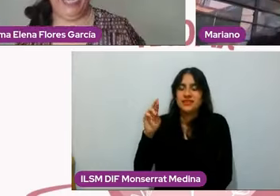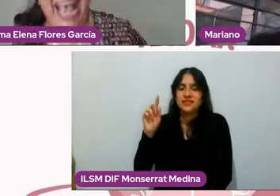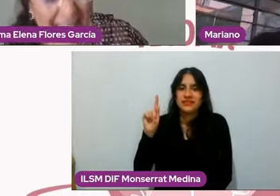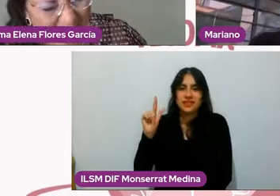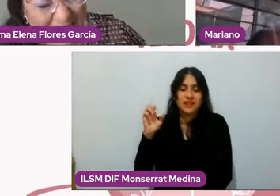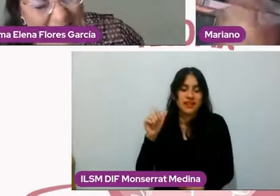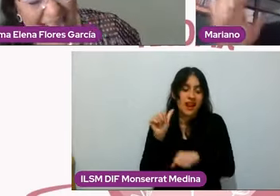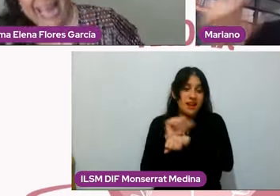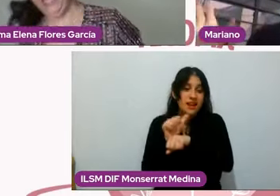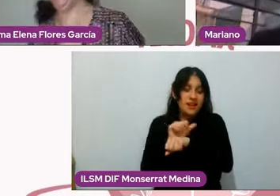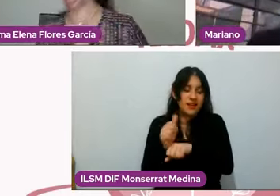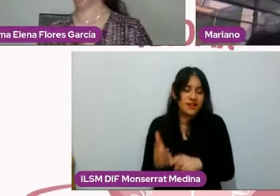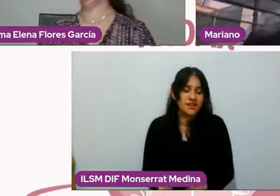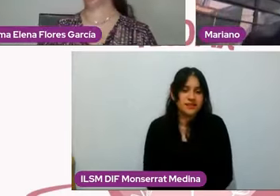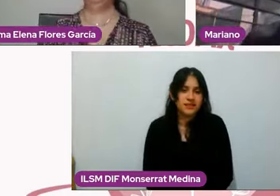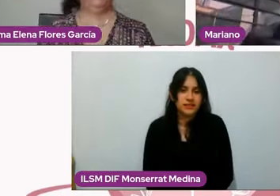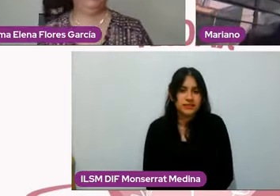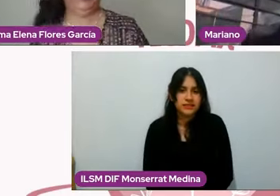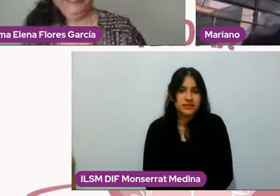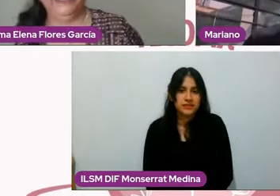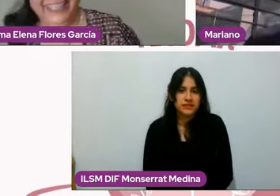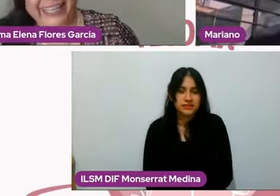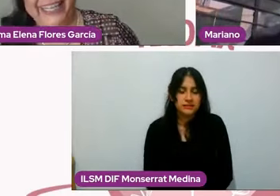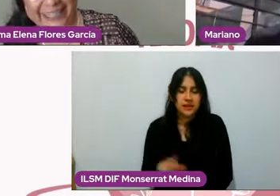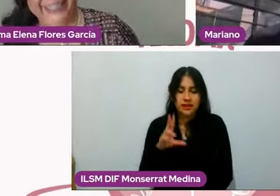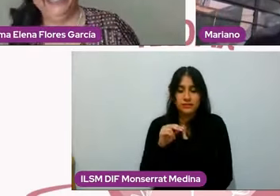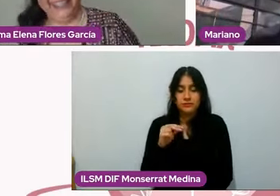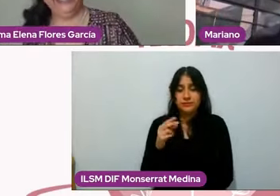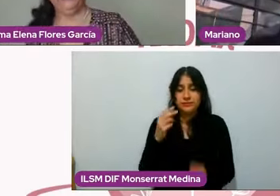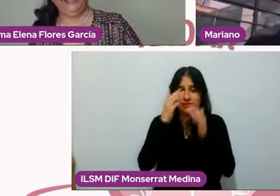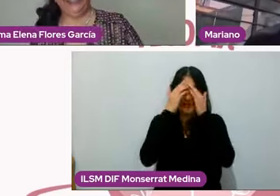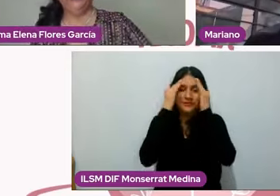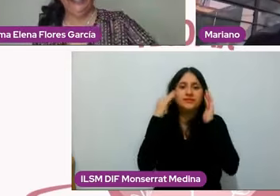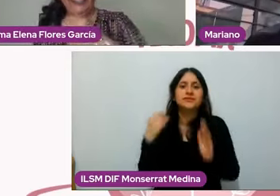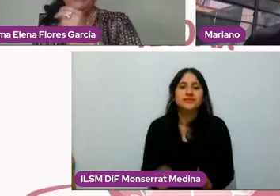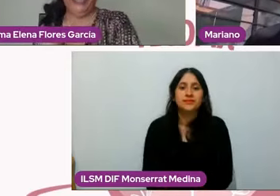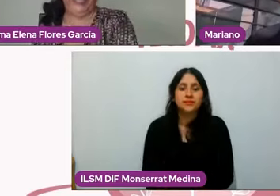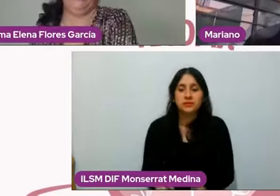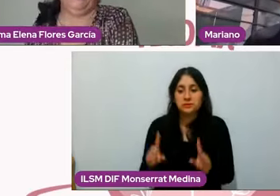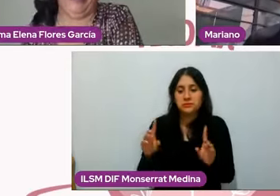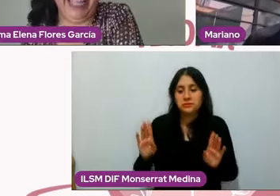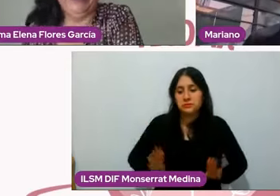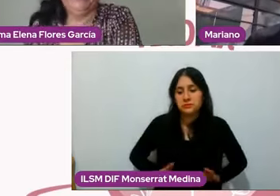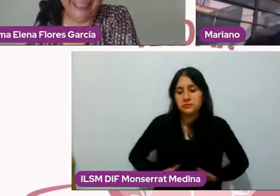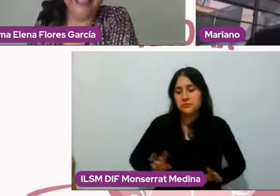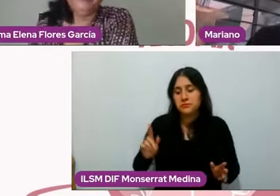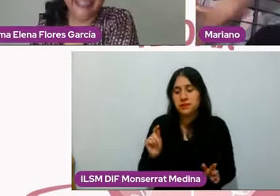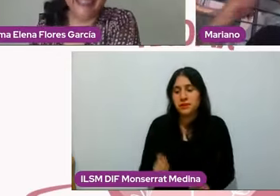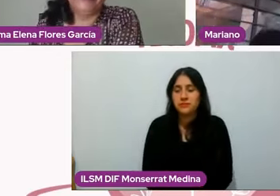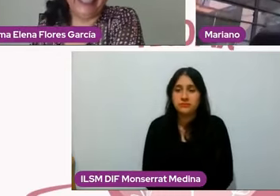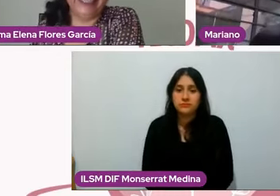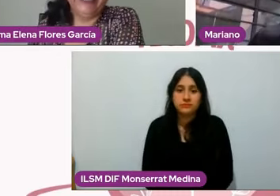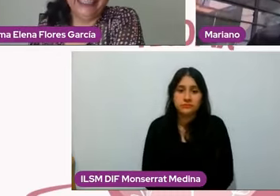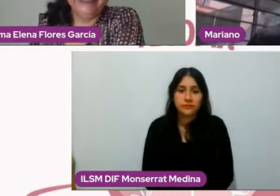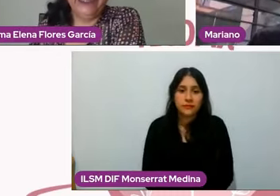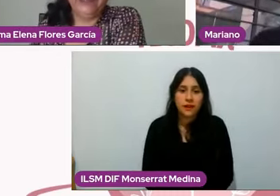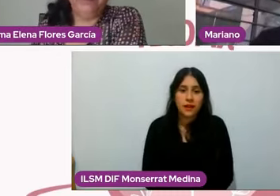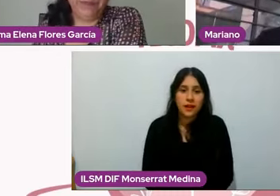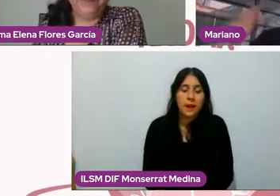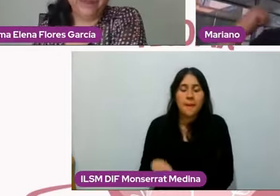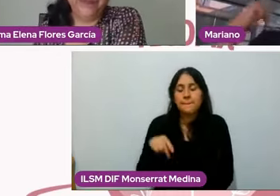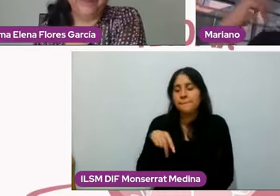enterado no bueno si fuera así de fácil mira ¿no? habría problema ¿no? pero claro que la